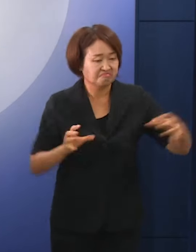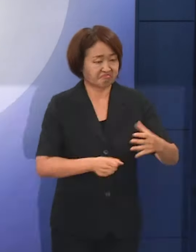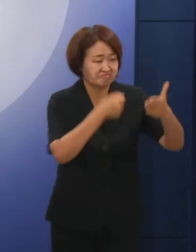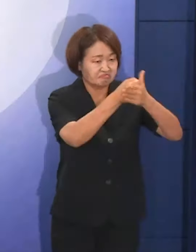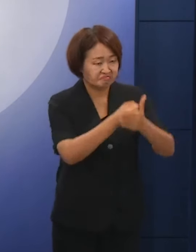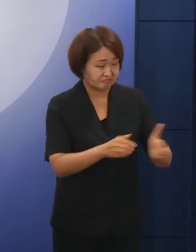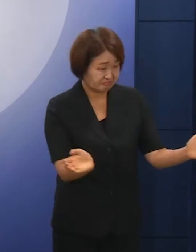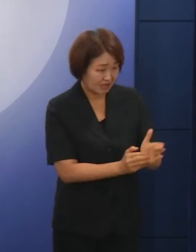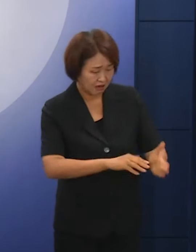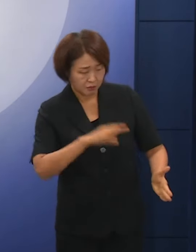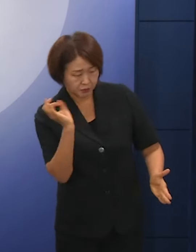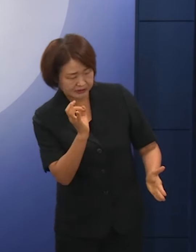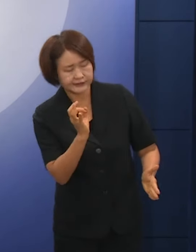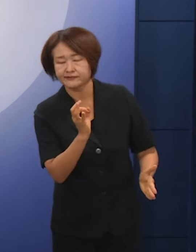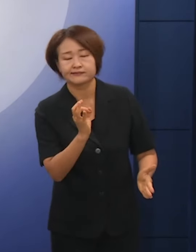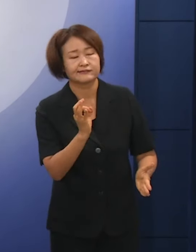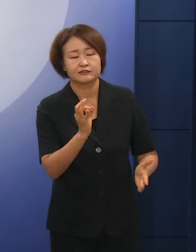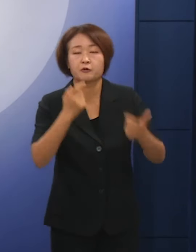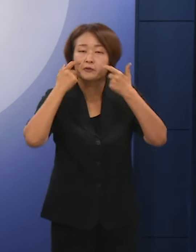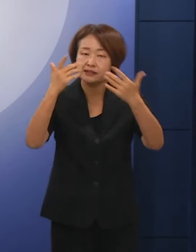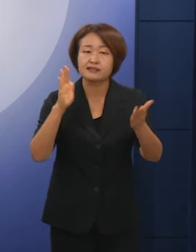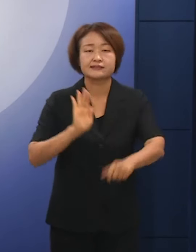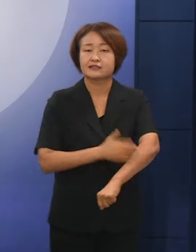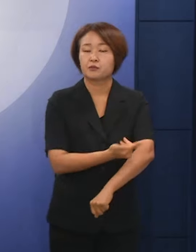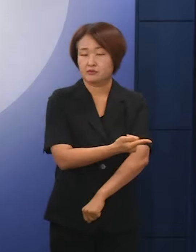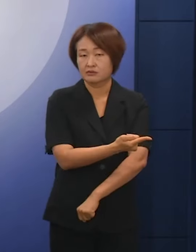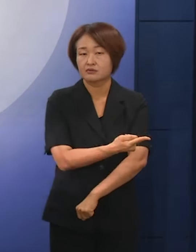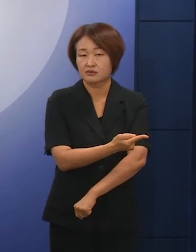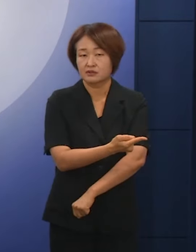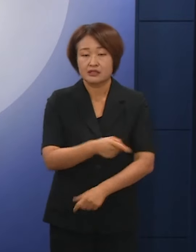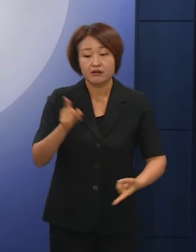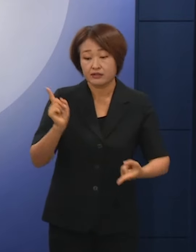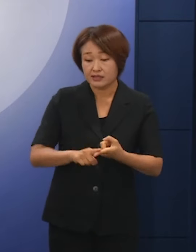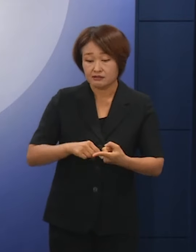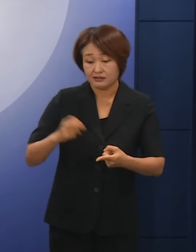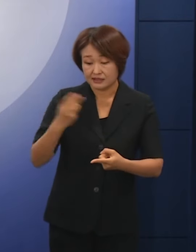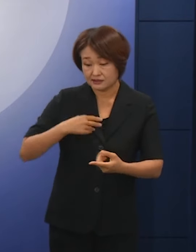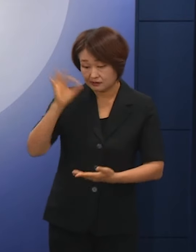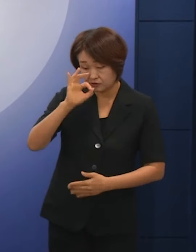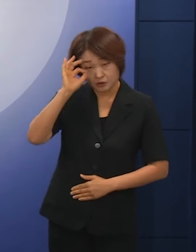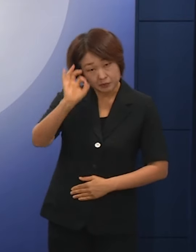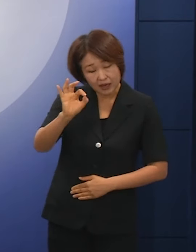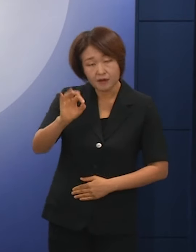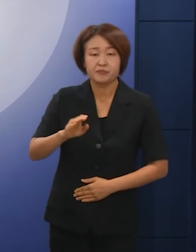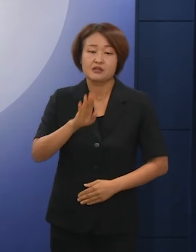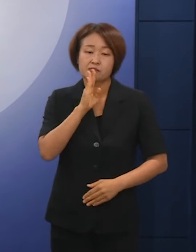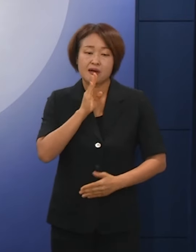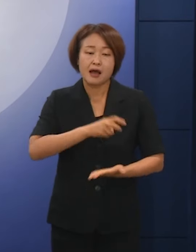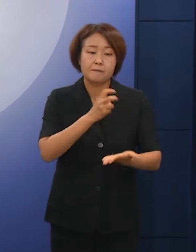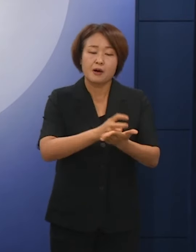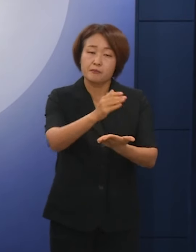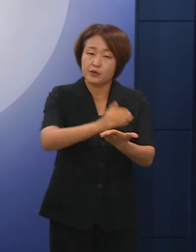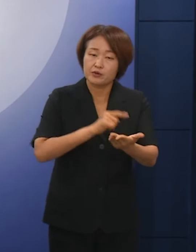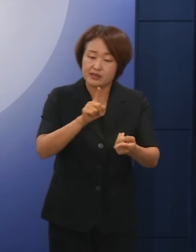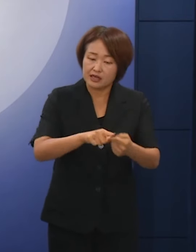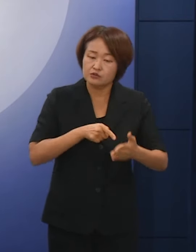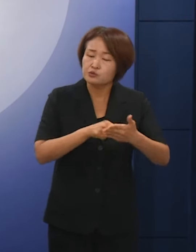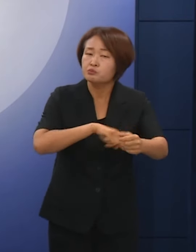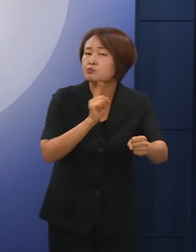명백히 잘못된 일입니다. 그런 점에서 살펴볼 때 본 법안의 추진 목적은